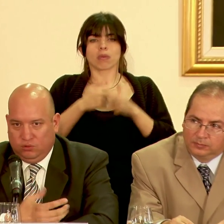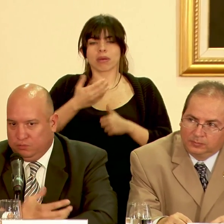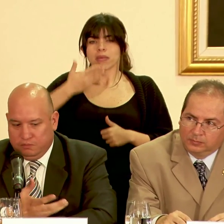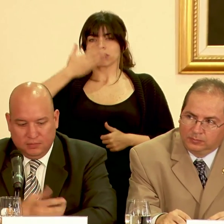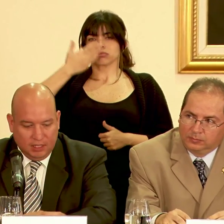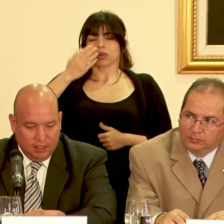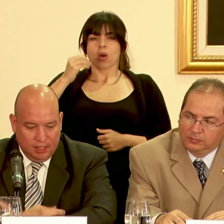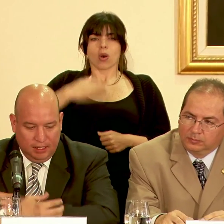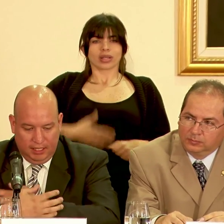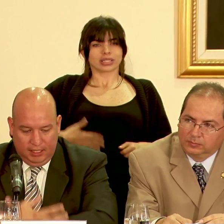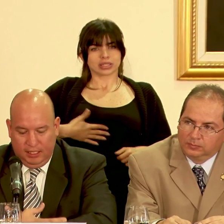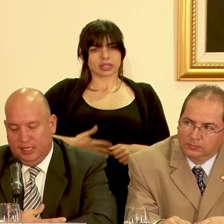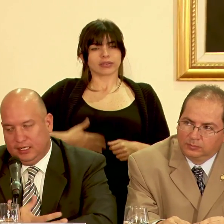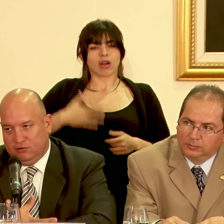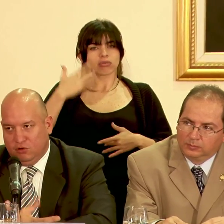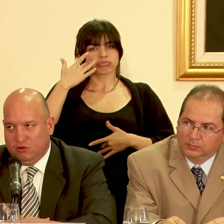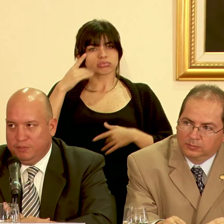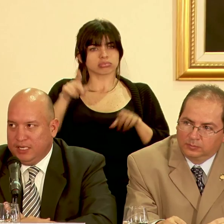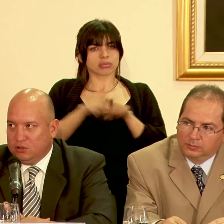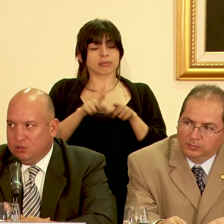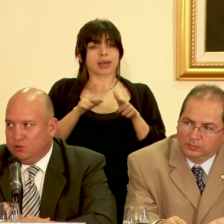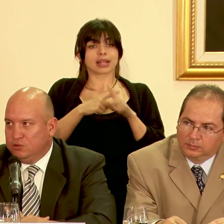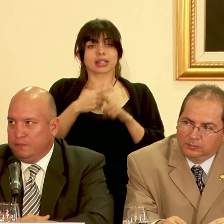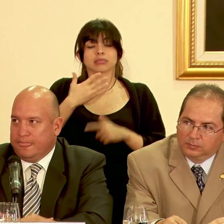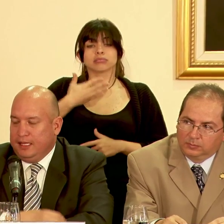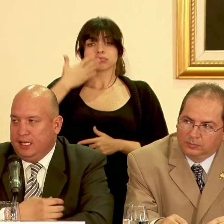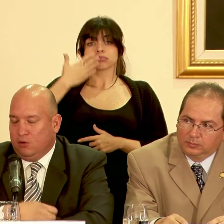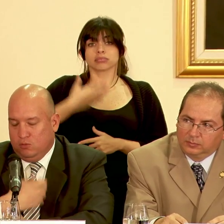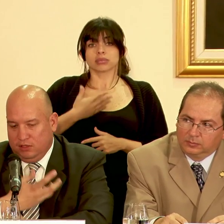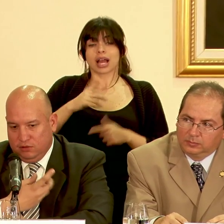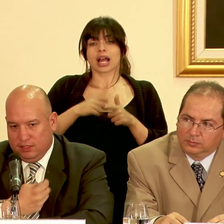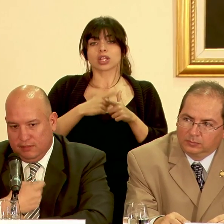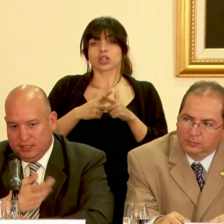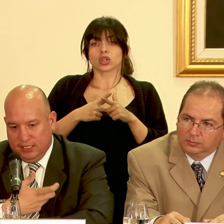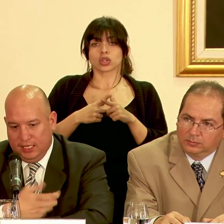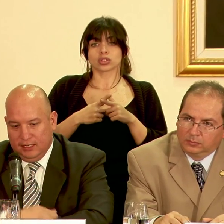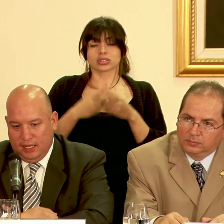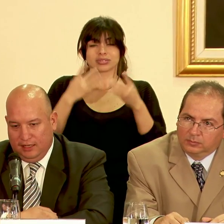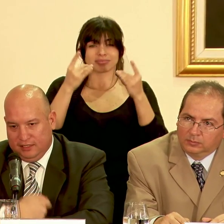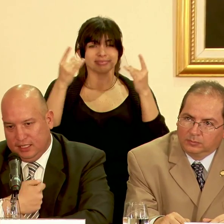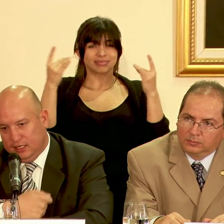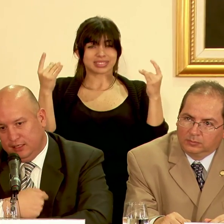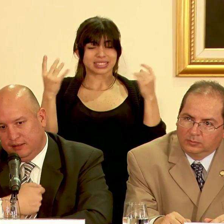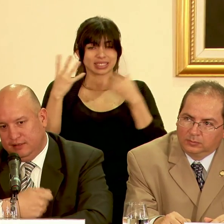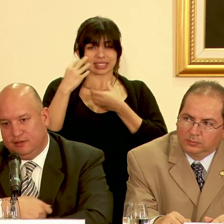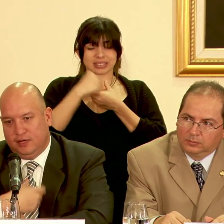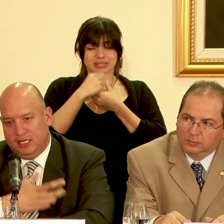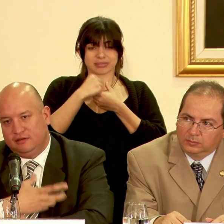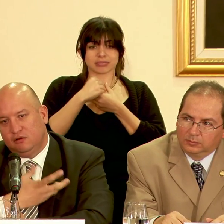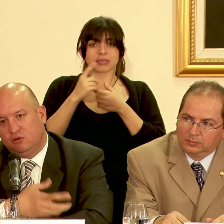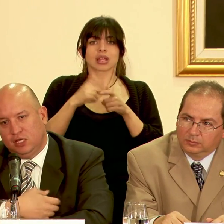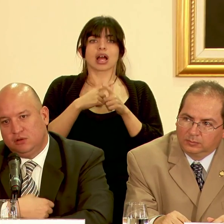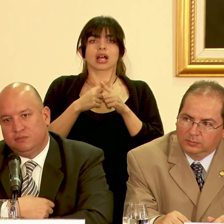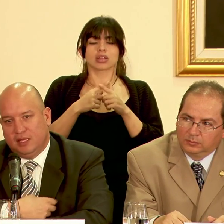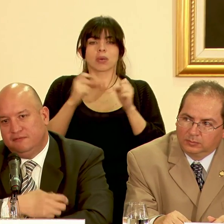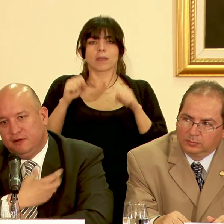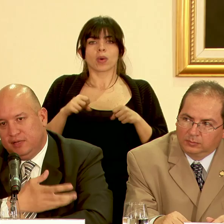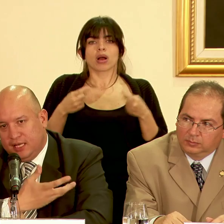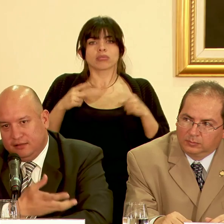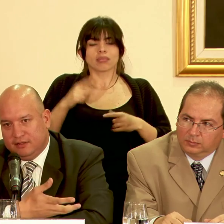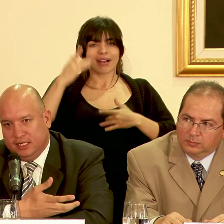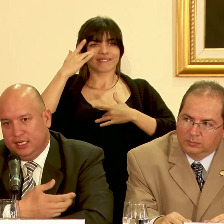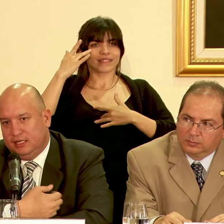digestivos en el caso de los respiratorios la acumulación del material hace que se vaya desarrollando